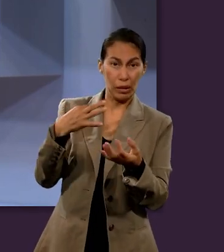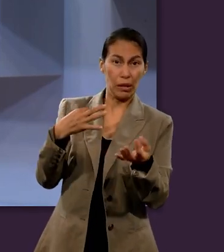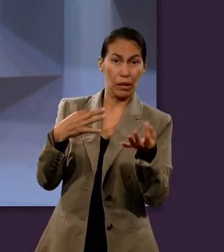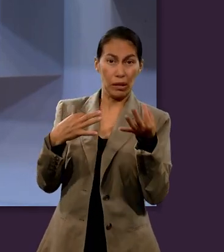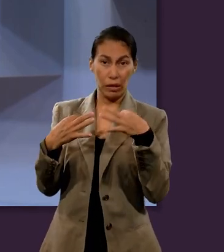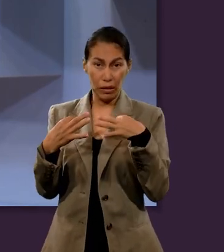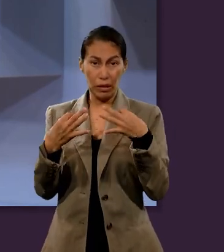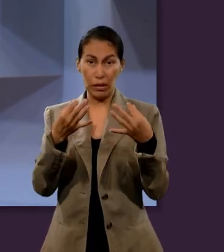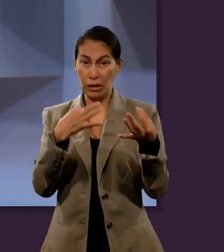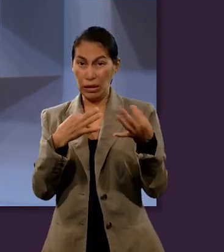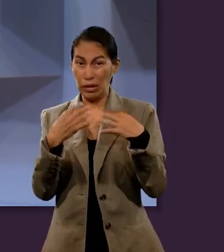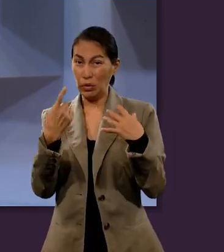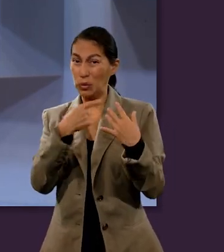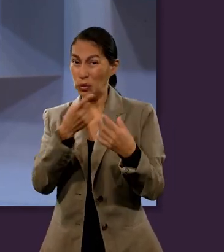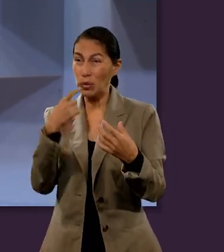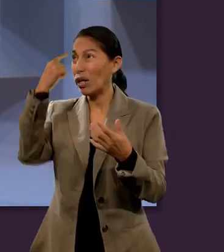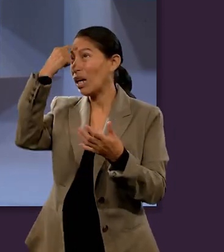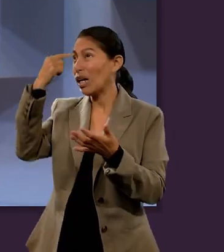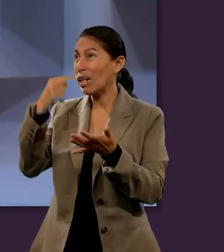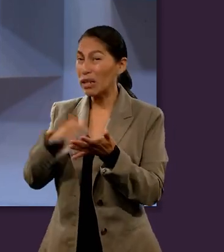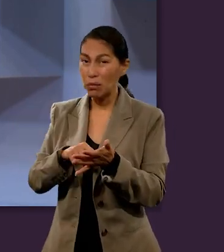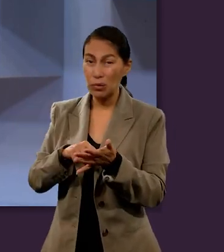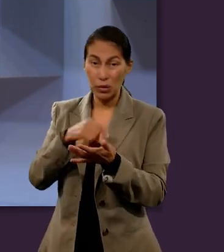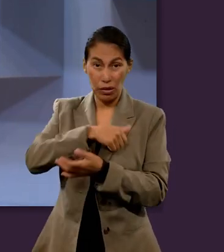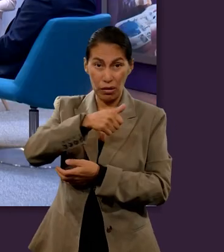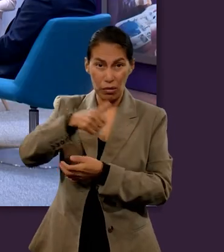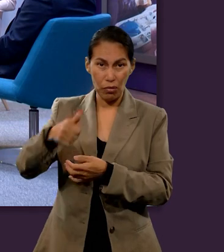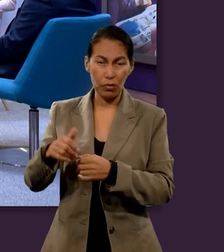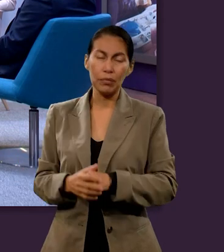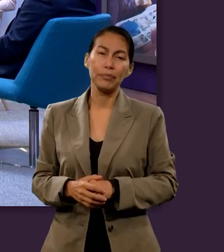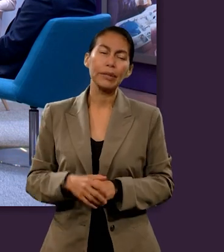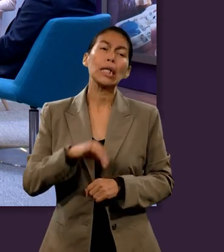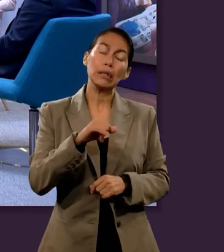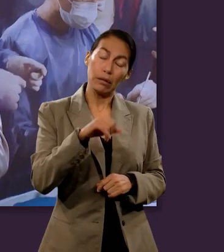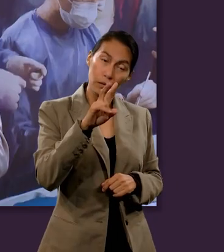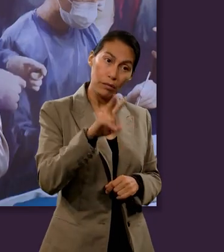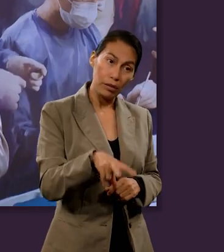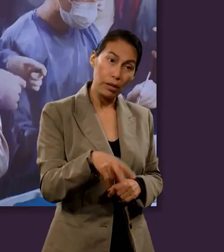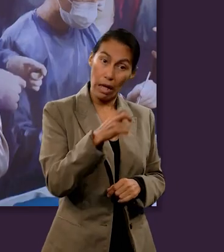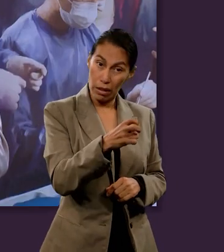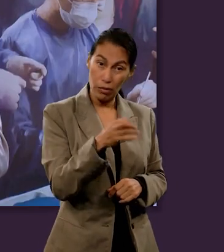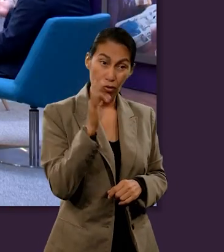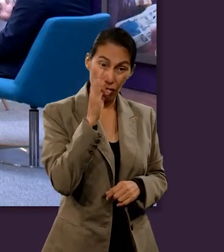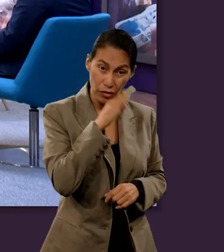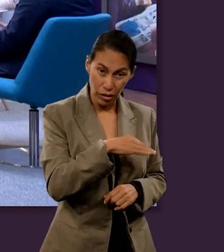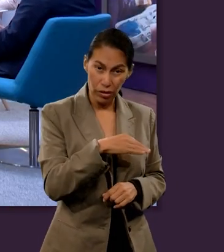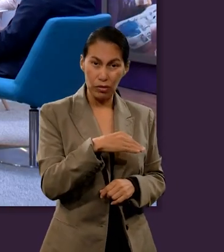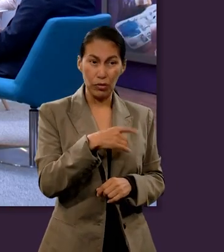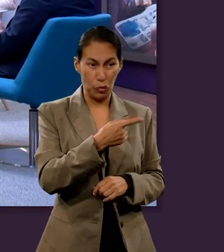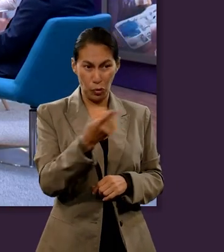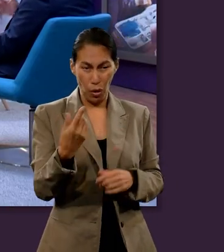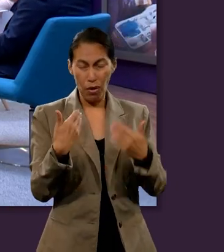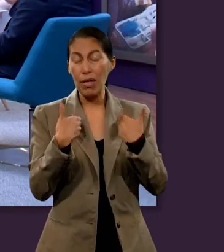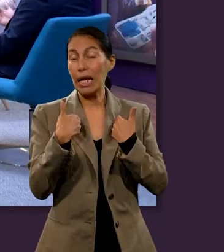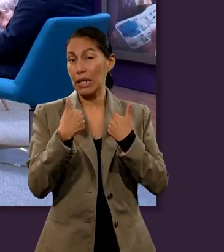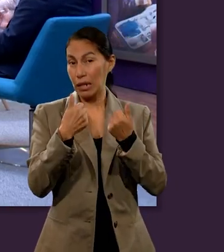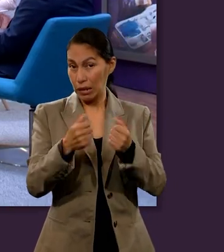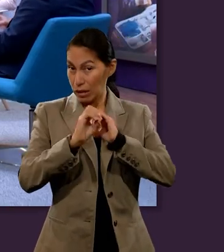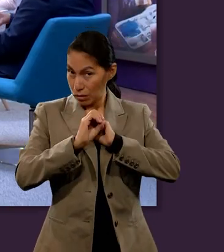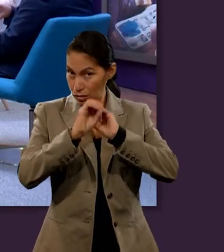cómo todo esto influencia en lo que creemos a nivel personal? Es cierto, es una ficción y eso